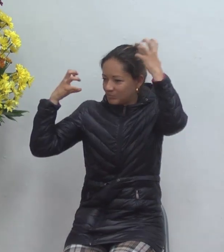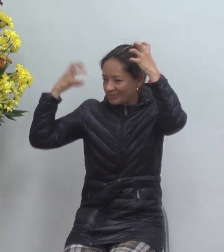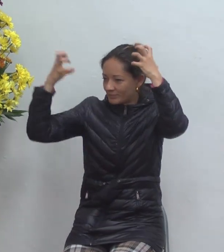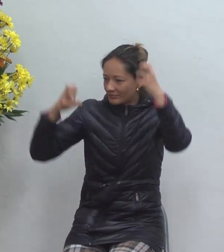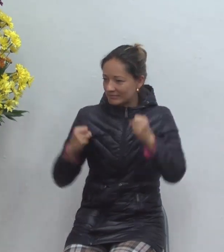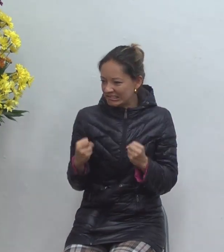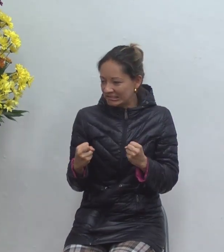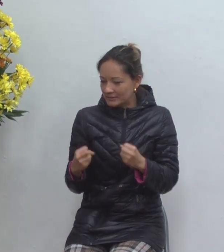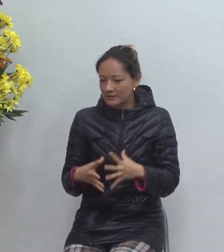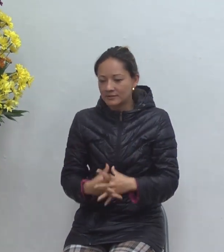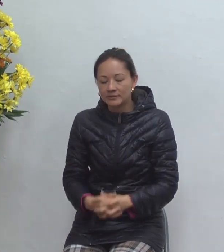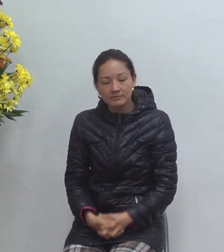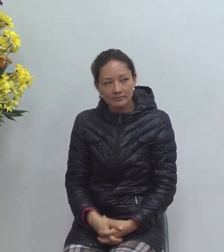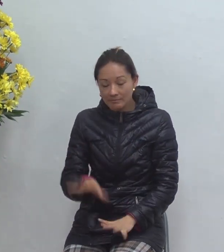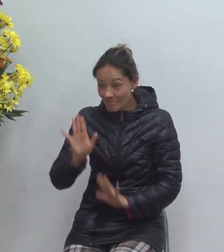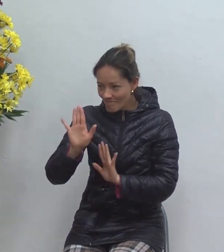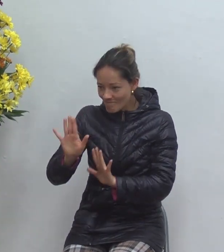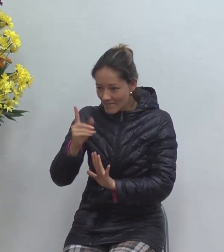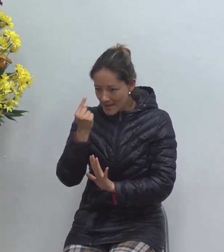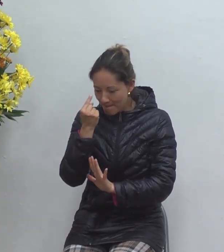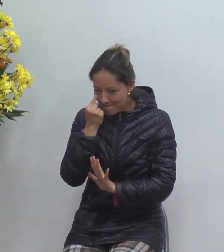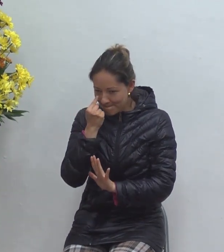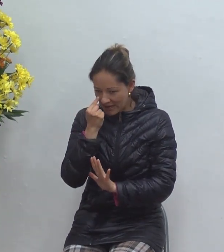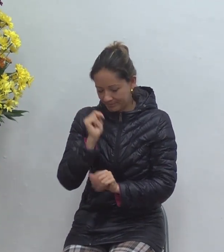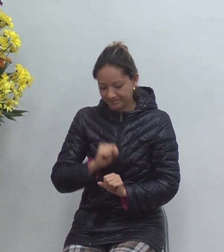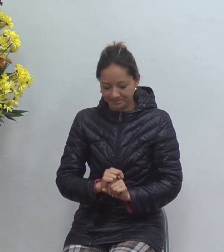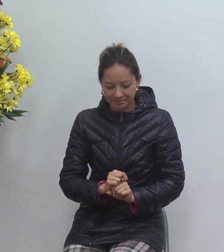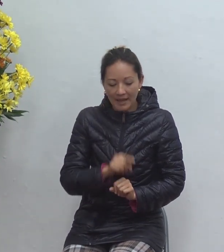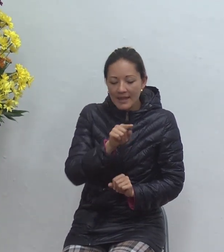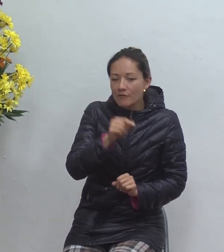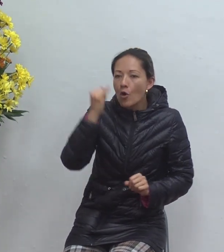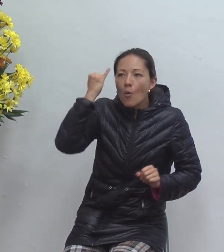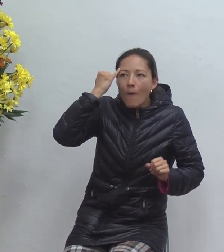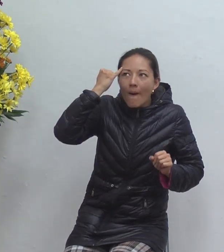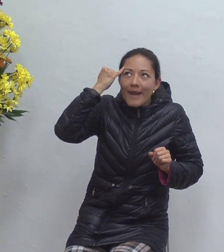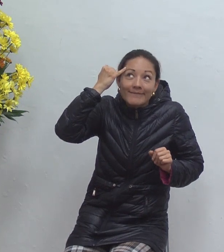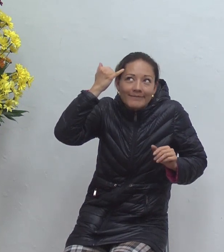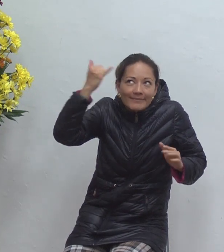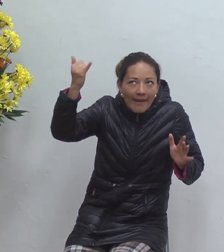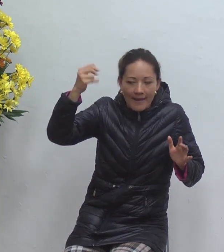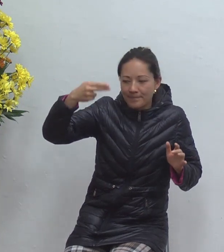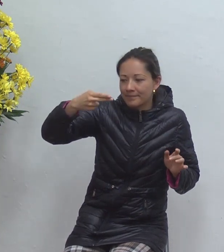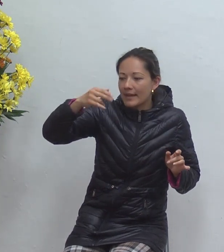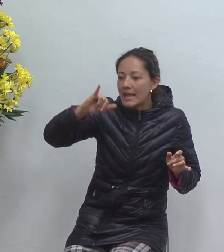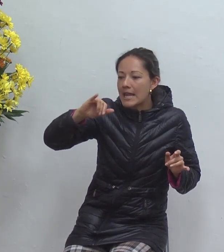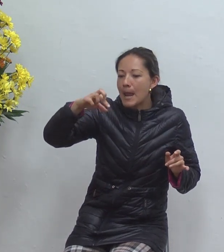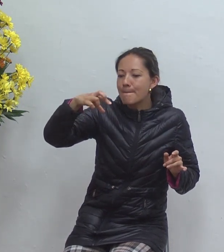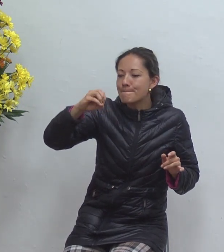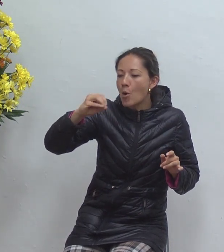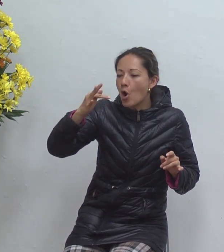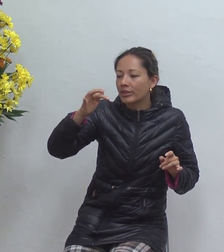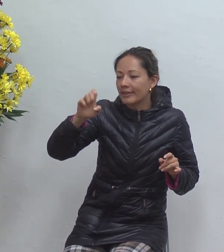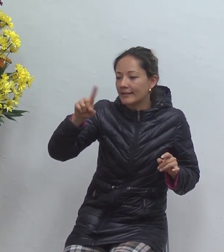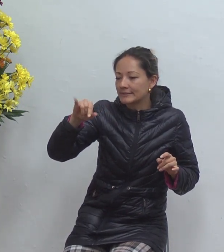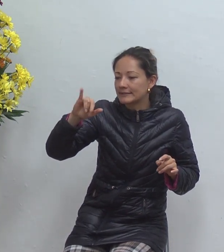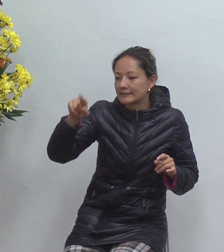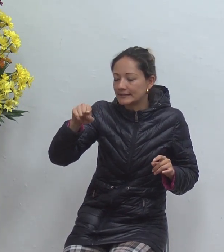esa fue una hipótesis lanzada por unos malvados en el siglo 19